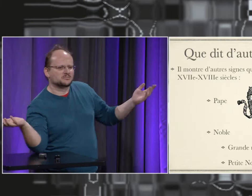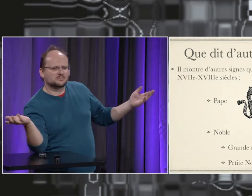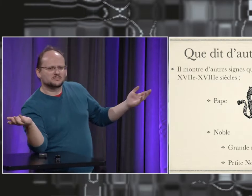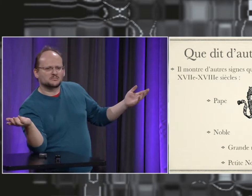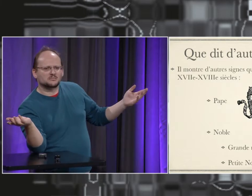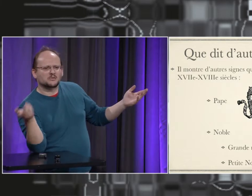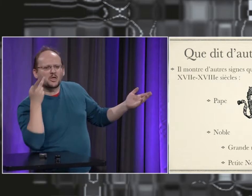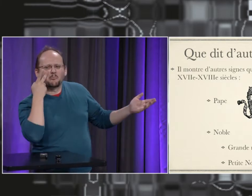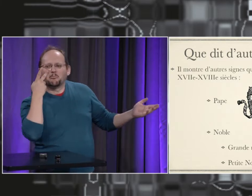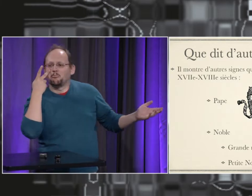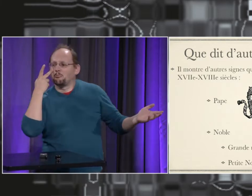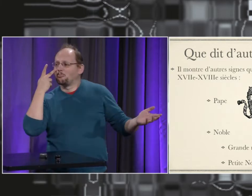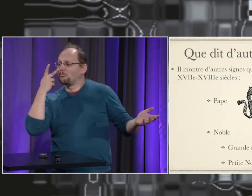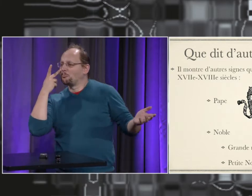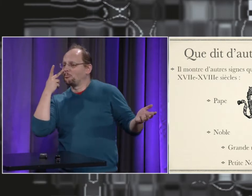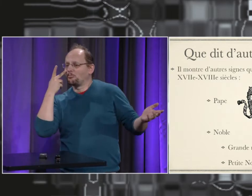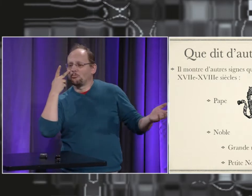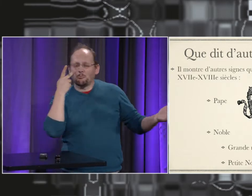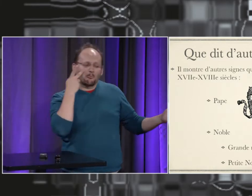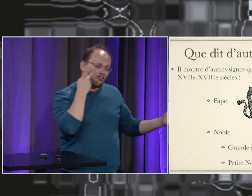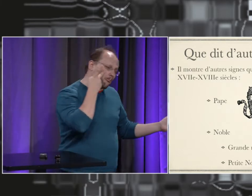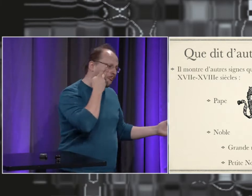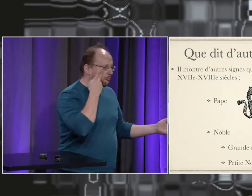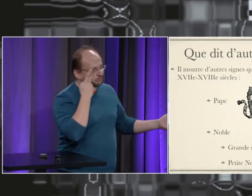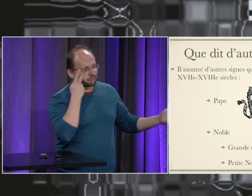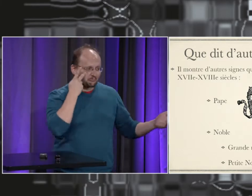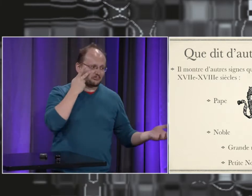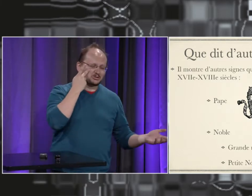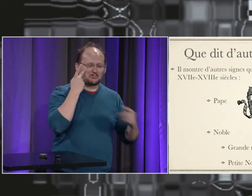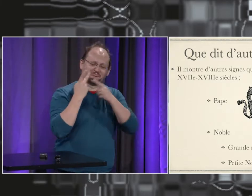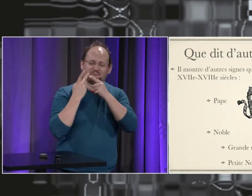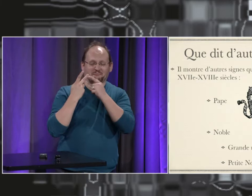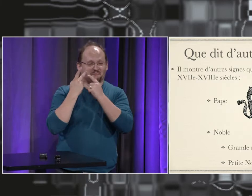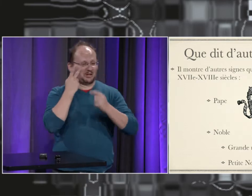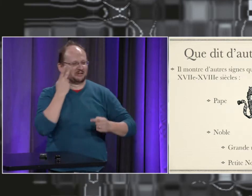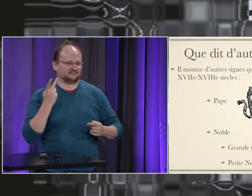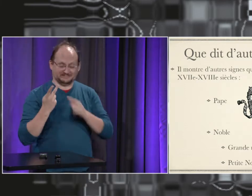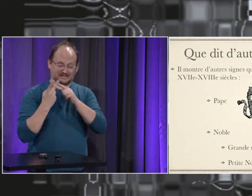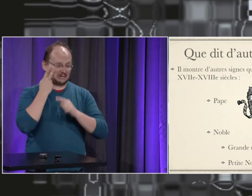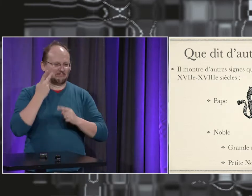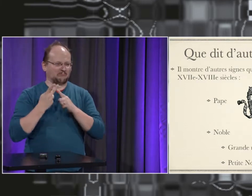Comment le signez-vous, vous ? Noble ? D'accord. On a à peu près tous le même. Noble.